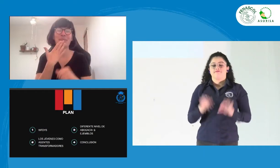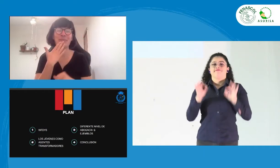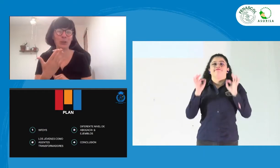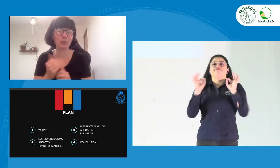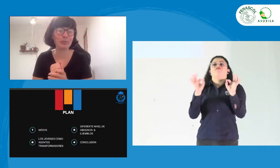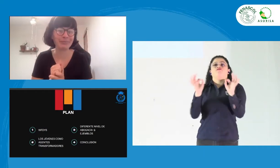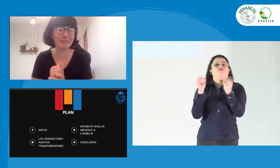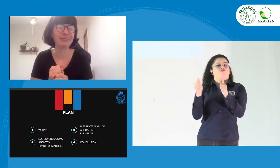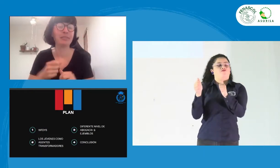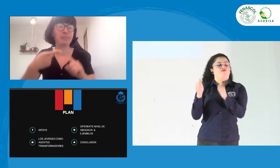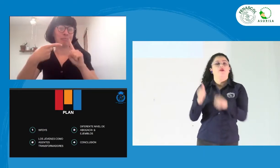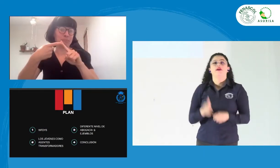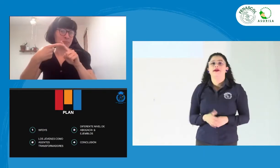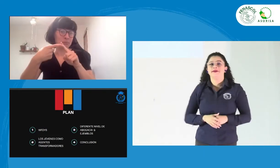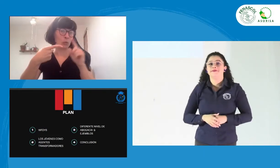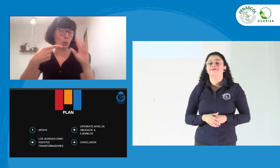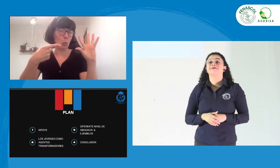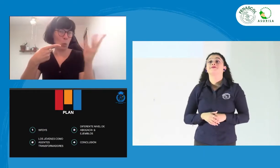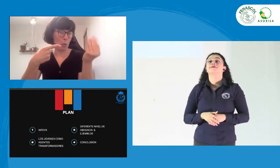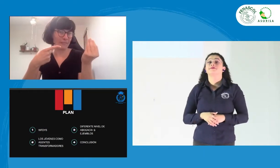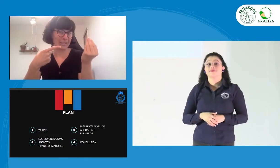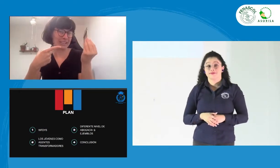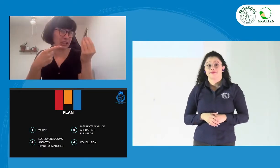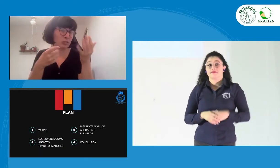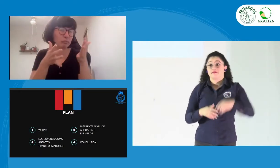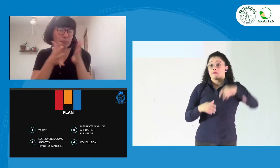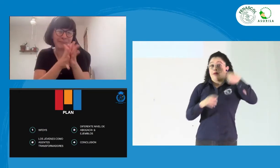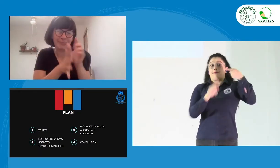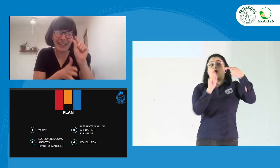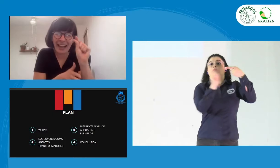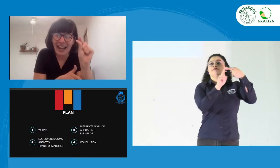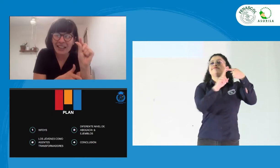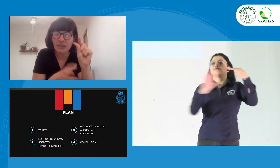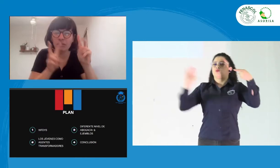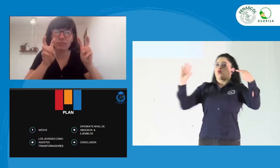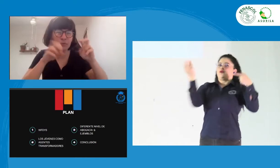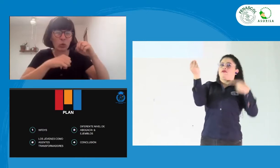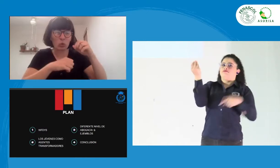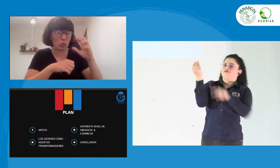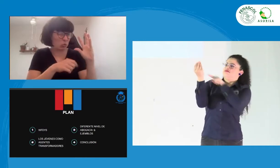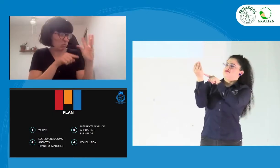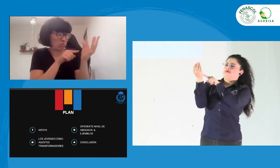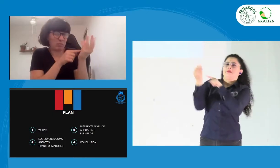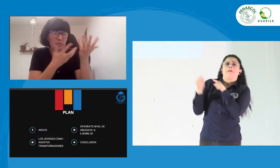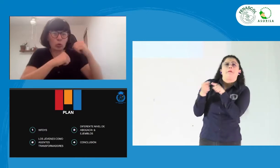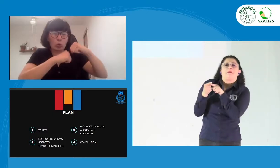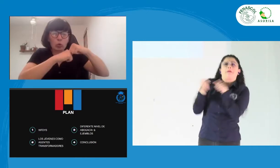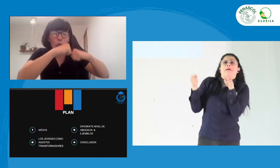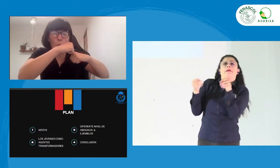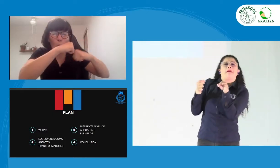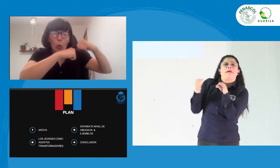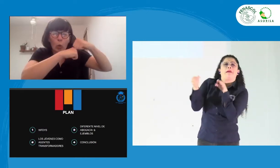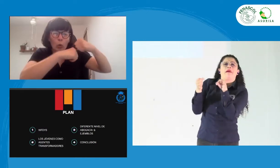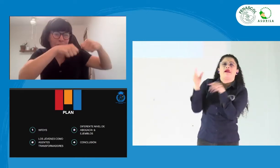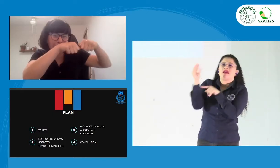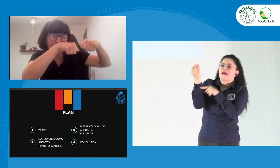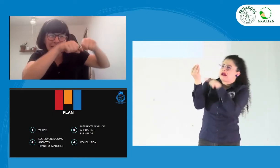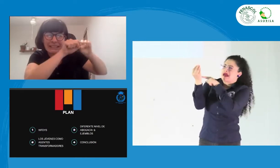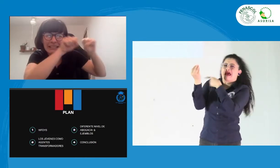Entonces, gracias. Lo primero que vamos a ver es la sección de jóvenes de la WFD. El